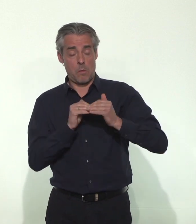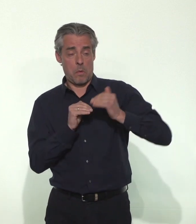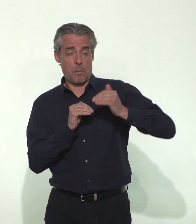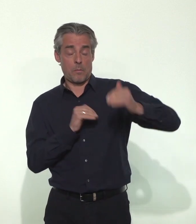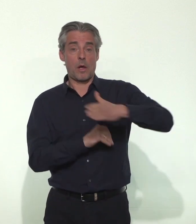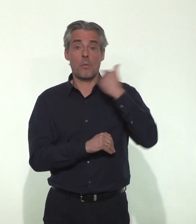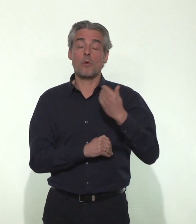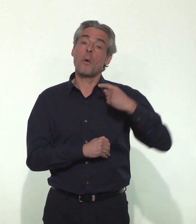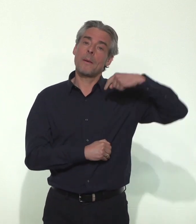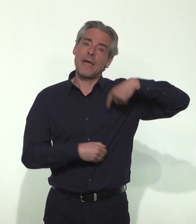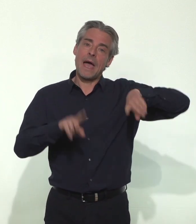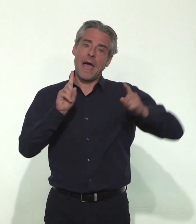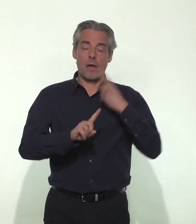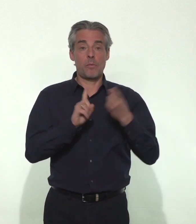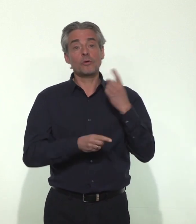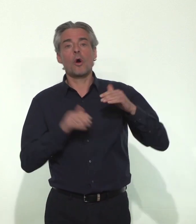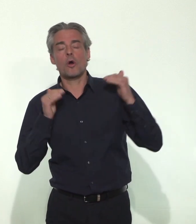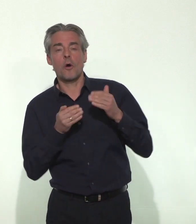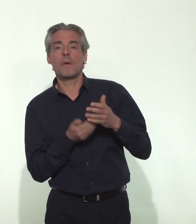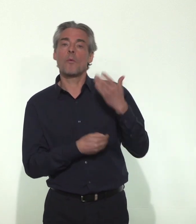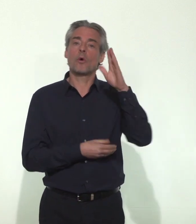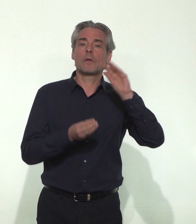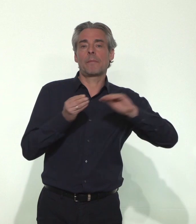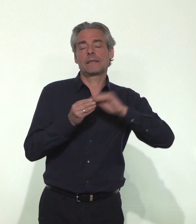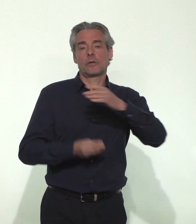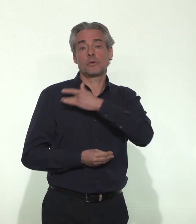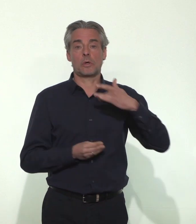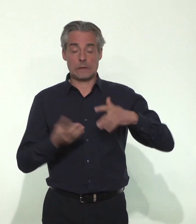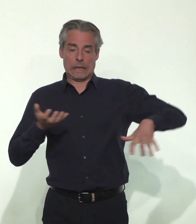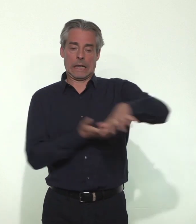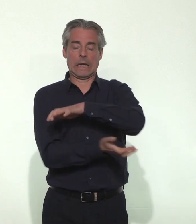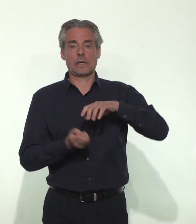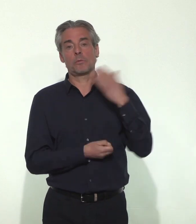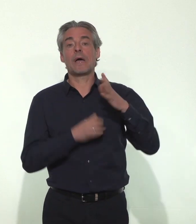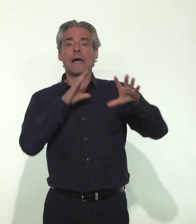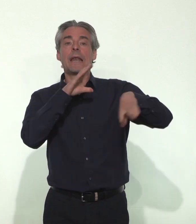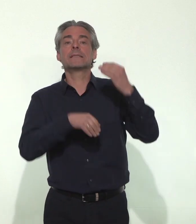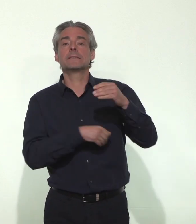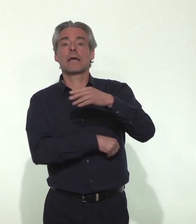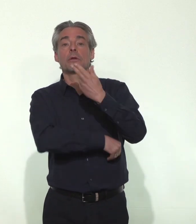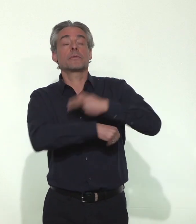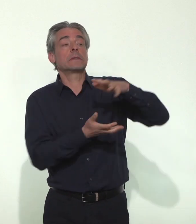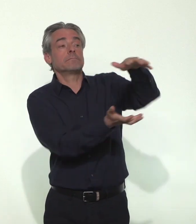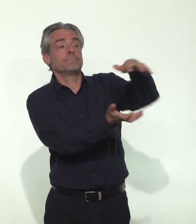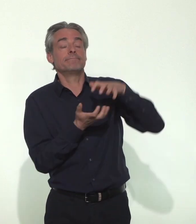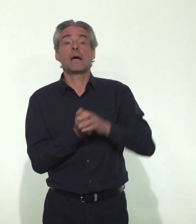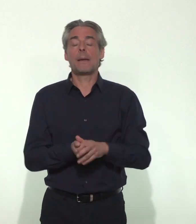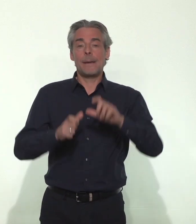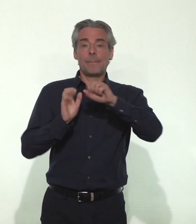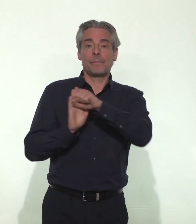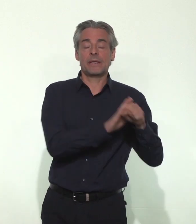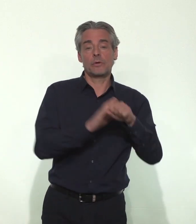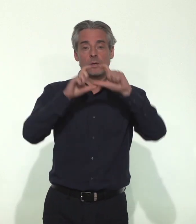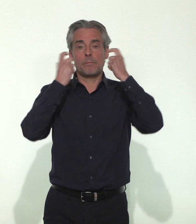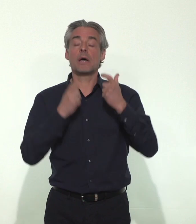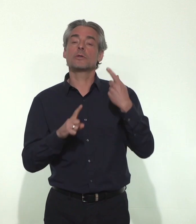indispensable l'importation de matériel de santé durant la crise sanitaire que traverse notre pays. La priorité en termes de masques et